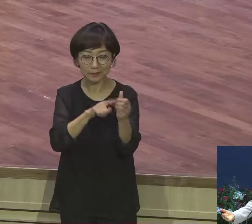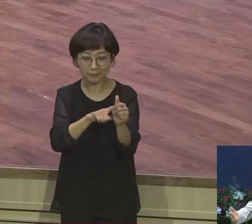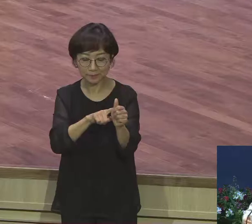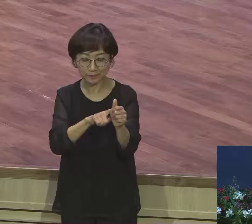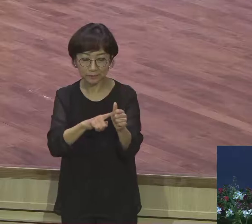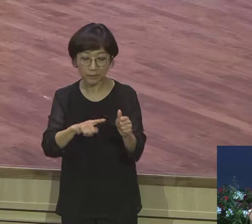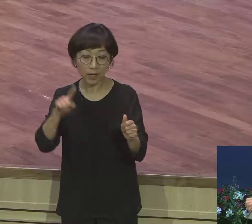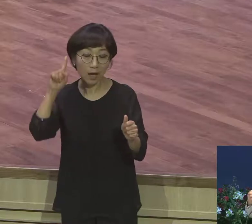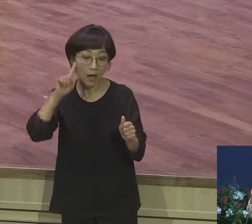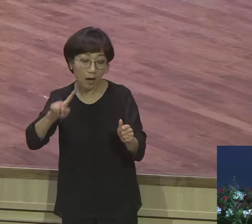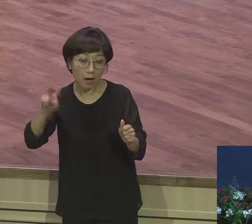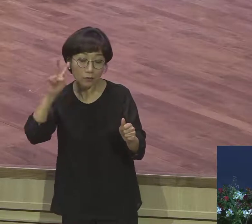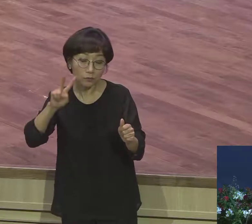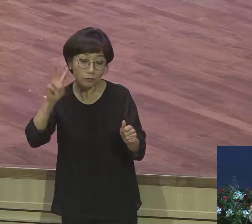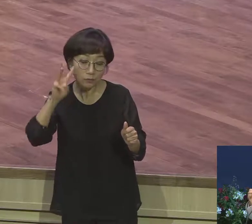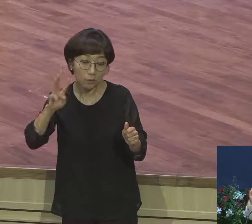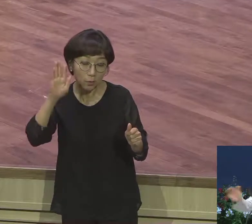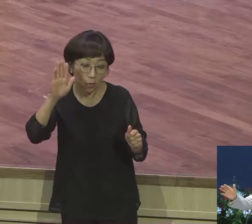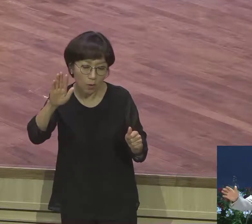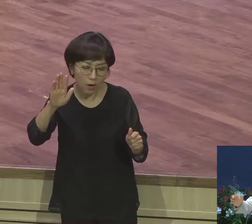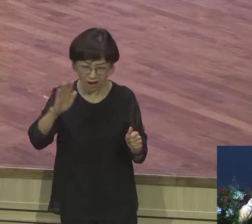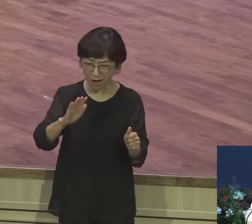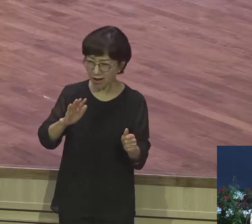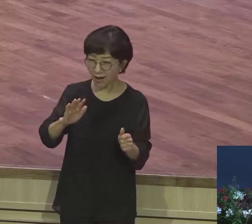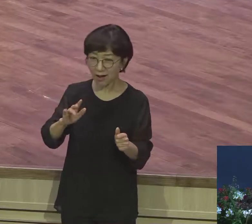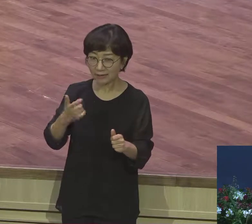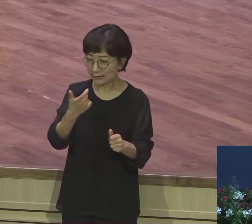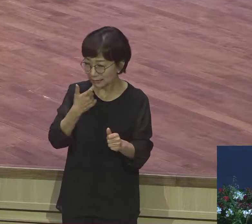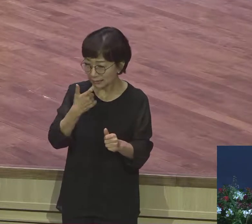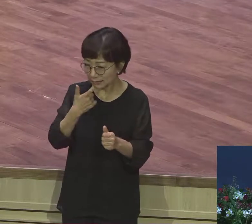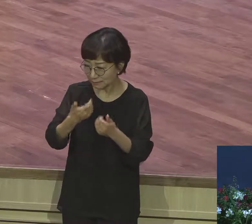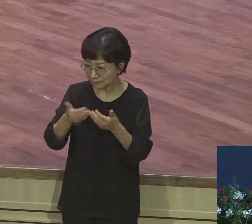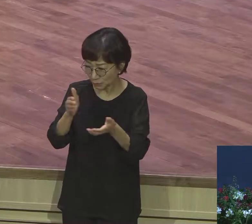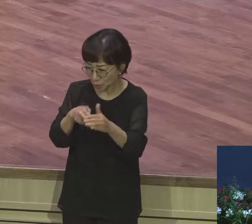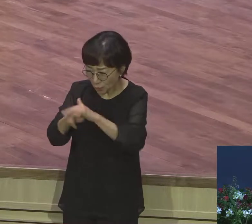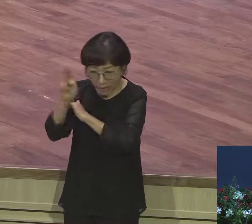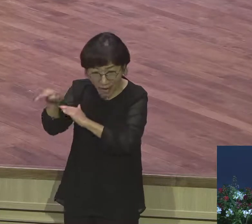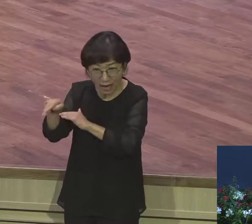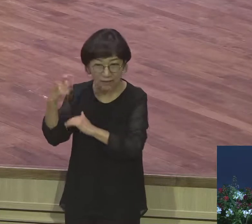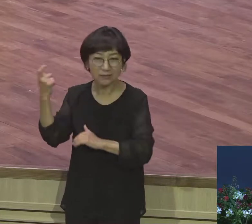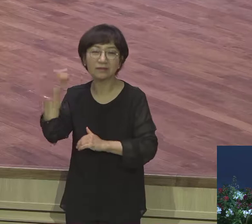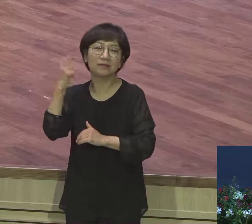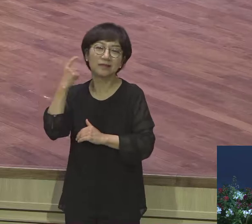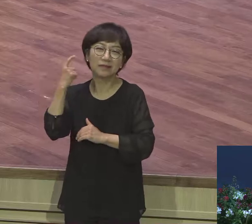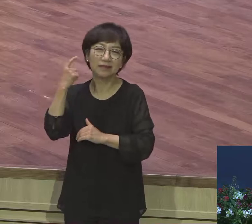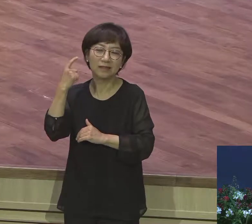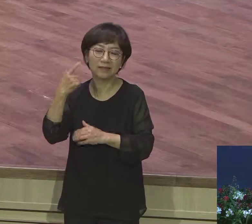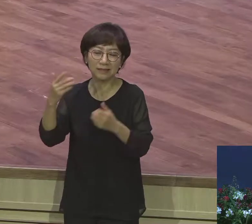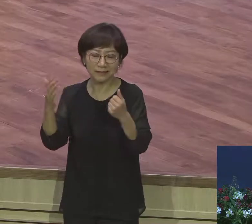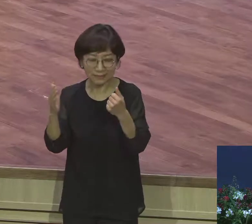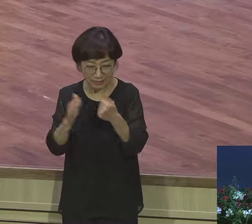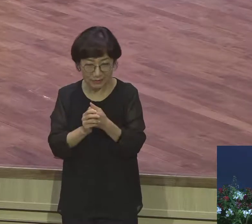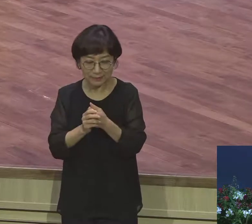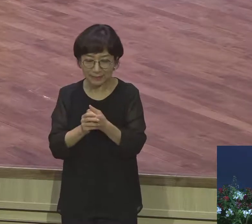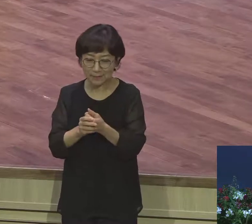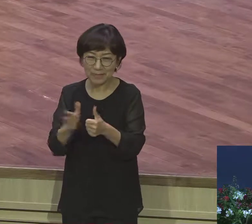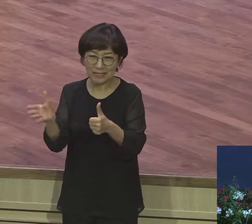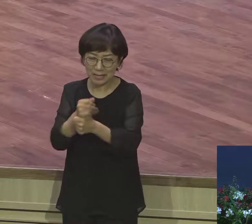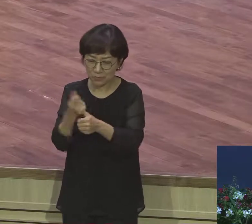그 형제들을 데리고 죽여갑니다 막 잡으러 갑니다 7일 만에 따라잡았다 그랬어요 7일